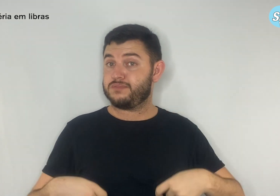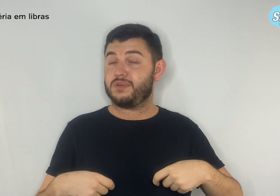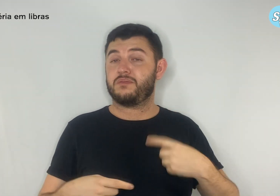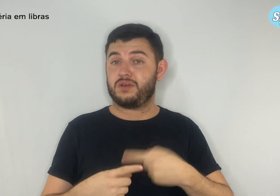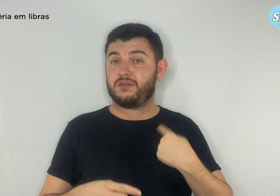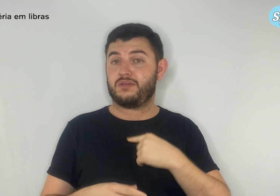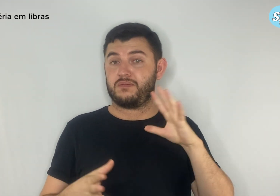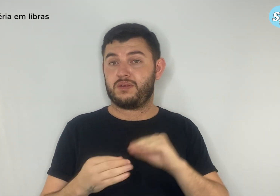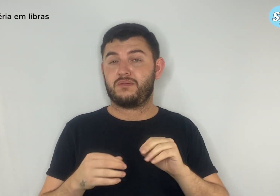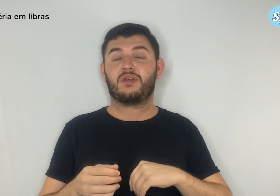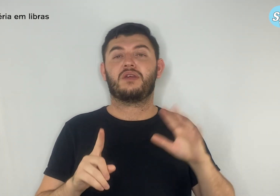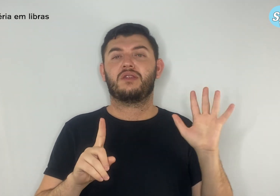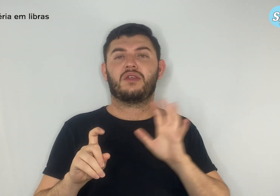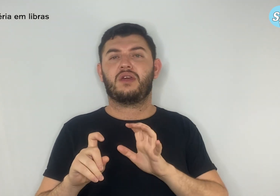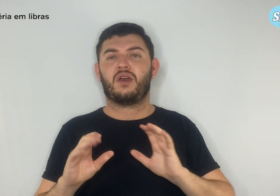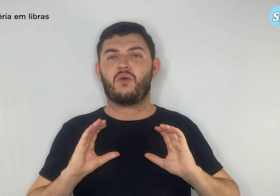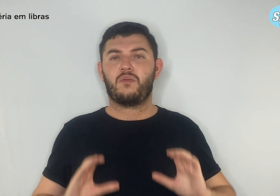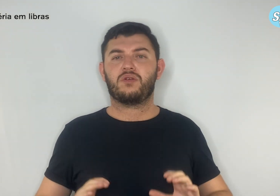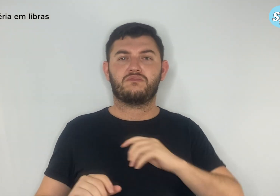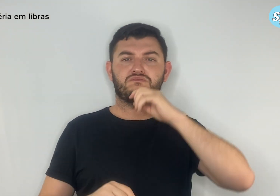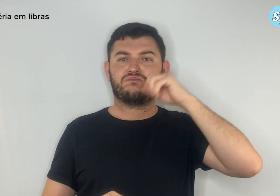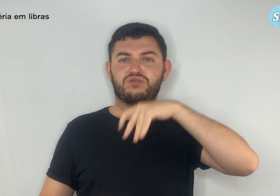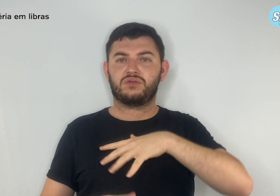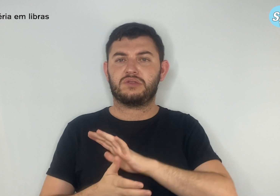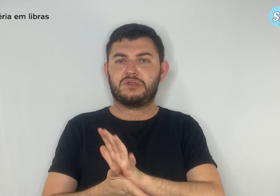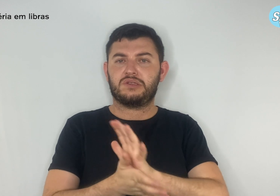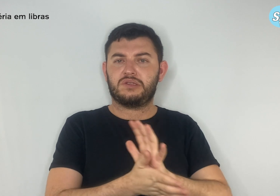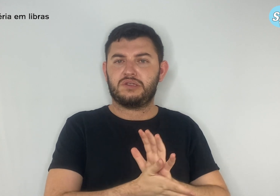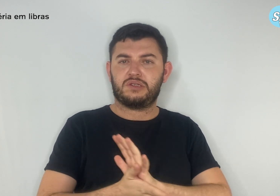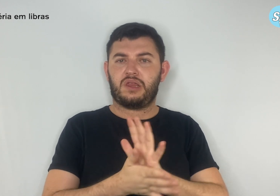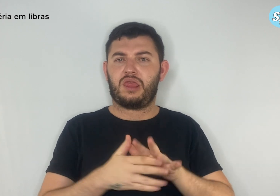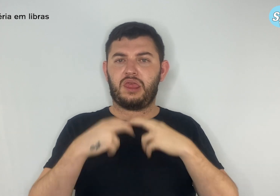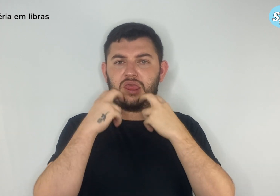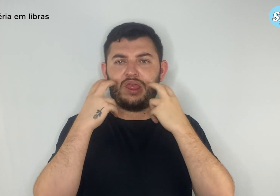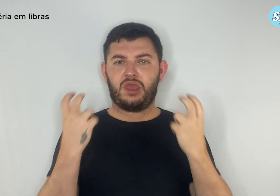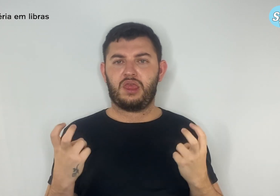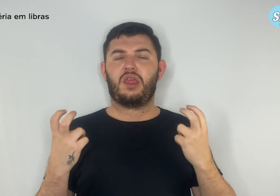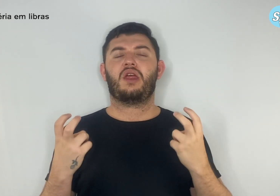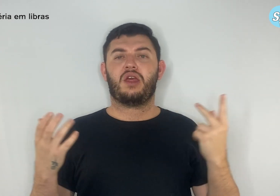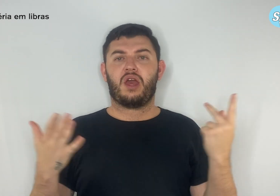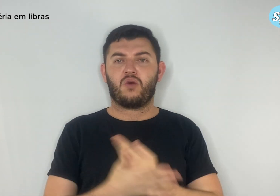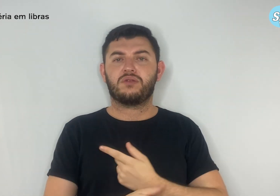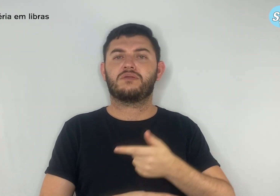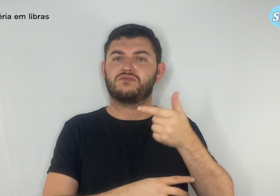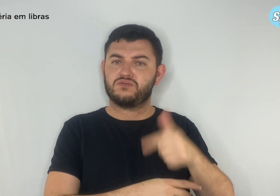abusivos, humilhantes e constrangedores, praticados de forma repetitiva e